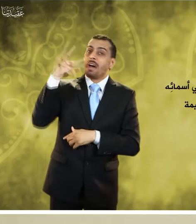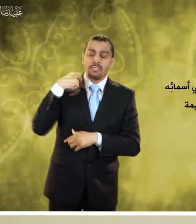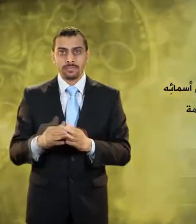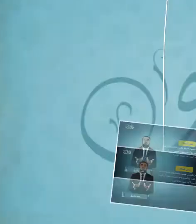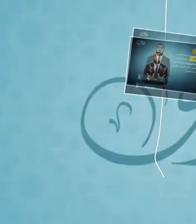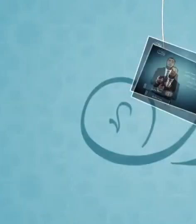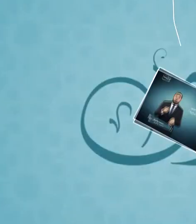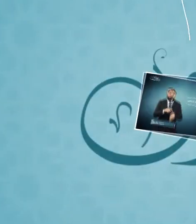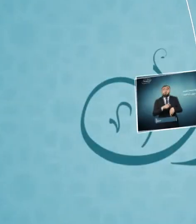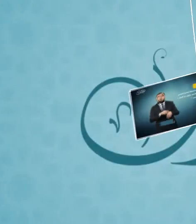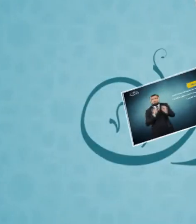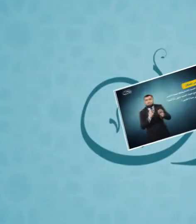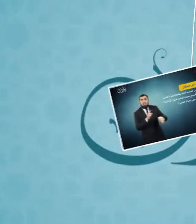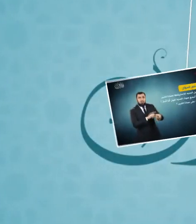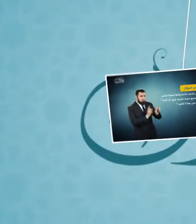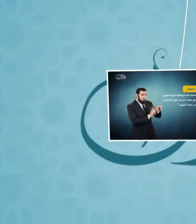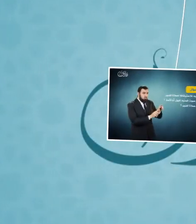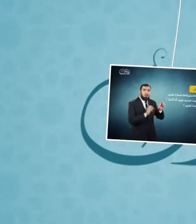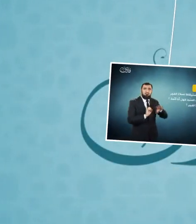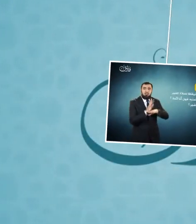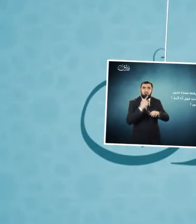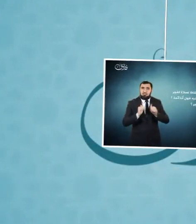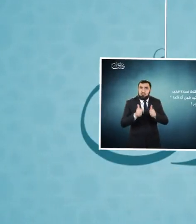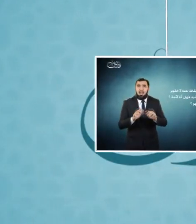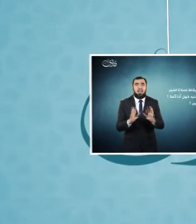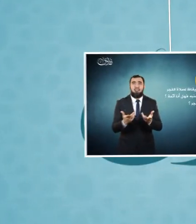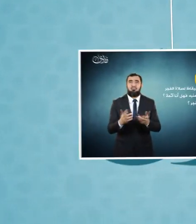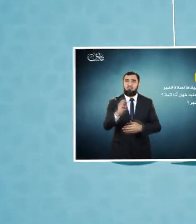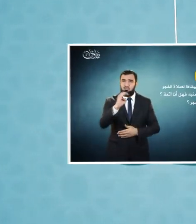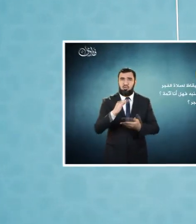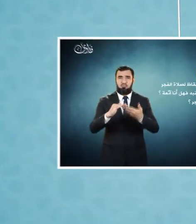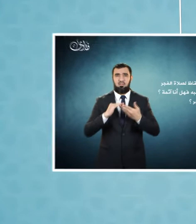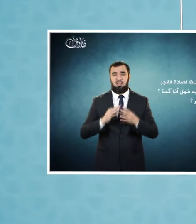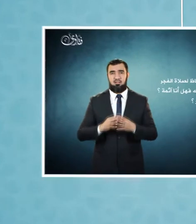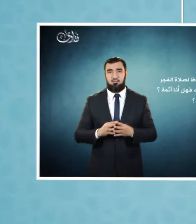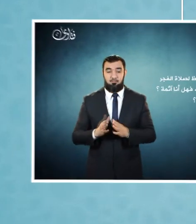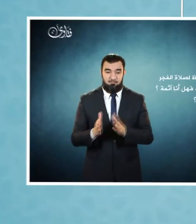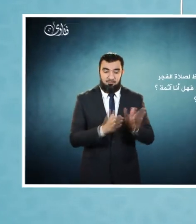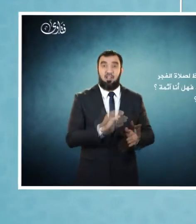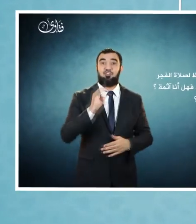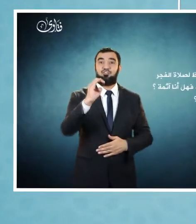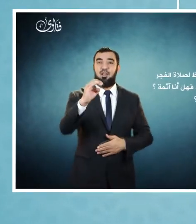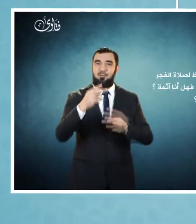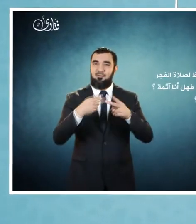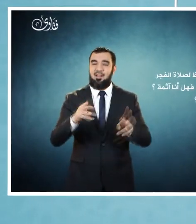وكيف أثبت على صلاة الفجر نص الفتوى الحمد لله